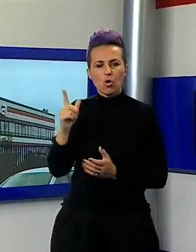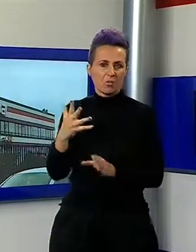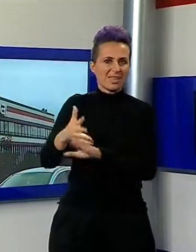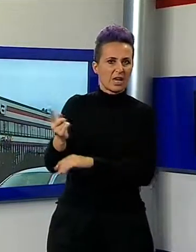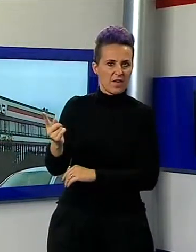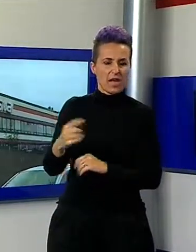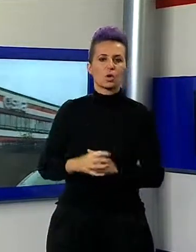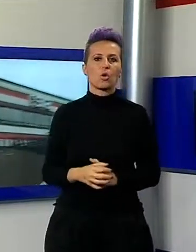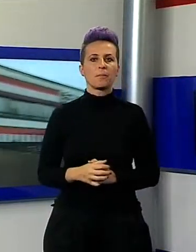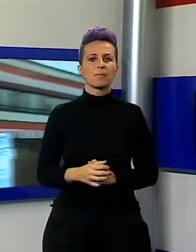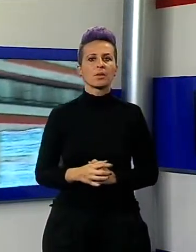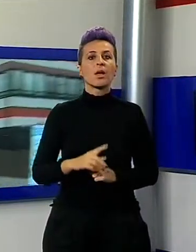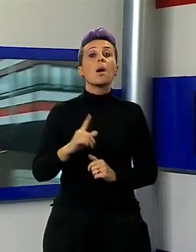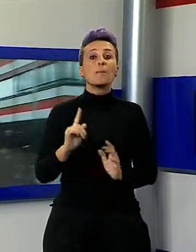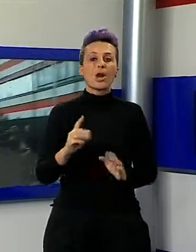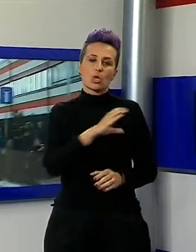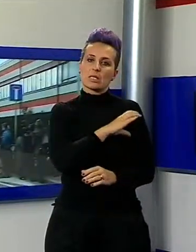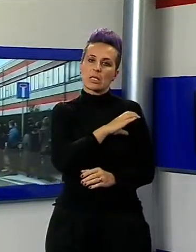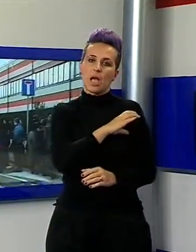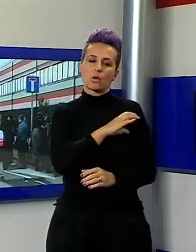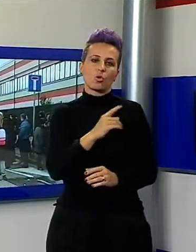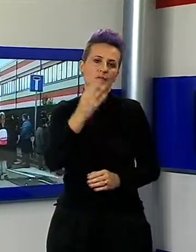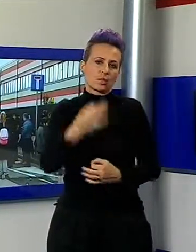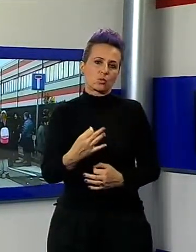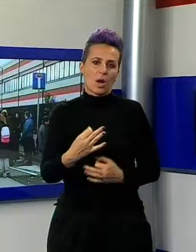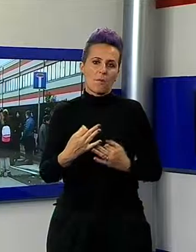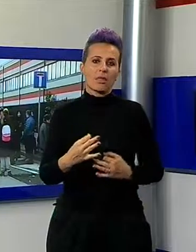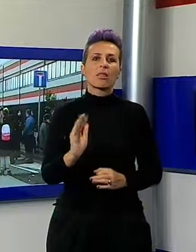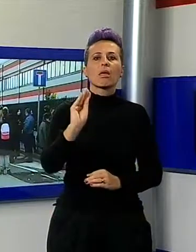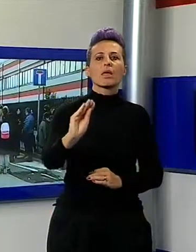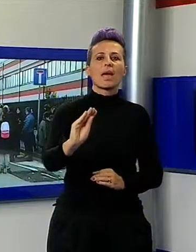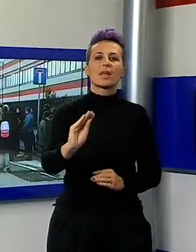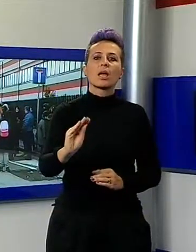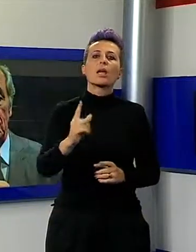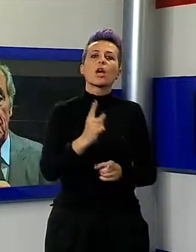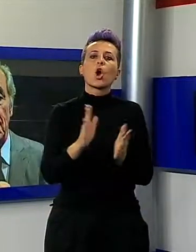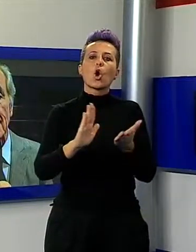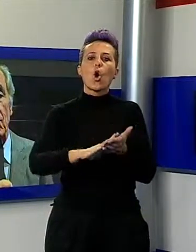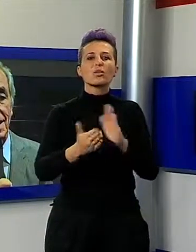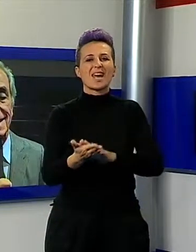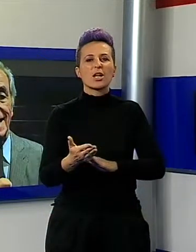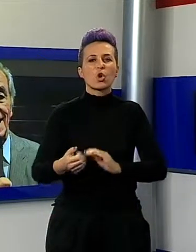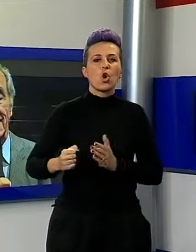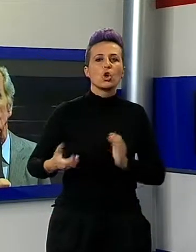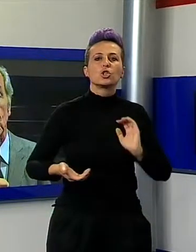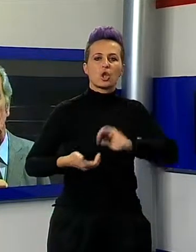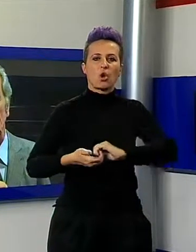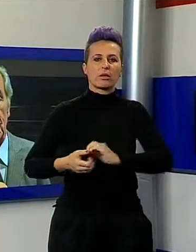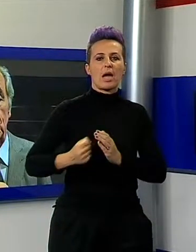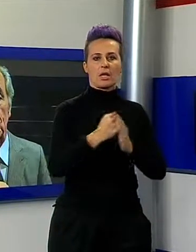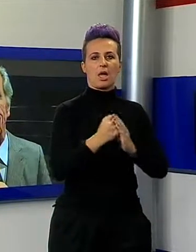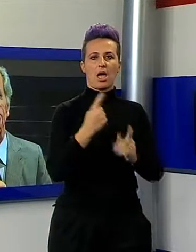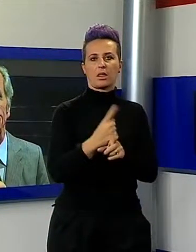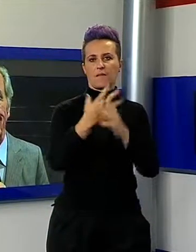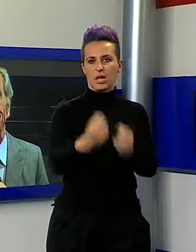chiederanno l'adozione dei contratti di solidarietà. Nel corso della trasmissione, l'ex patron della SNAI, Maurizio Ughi,